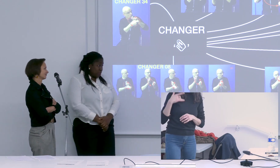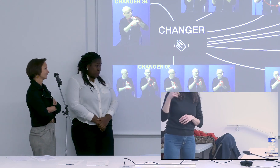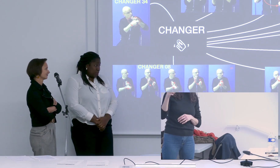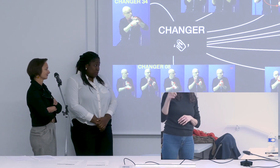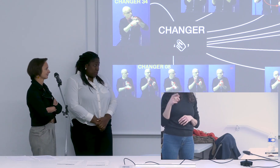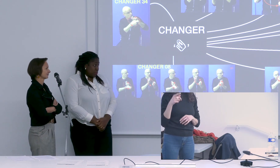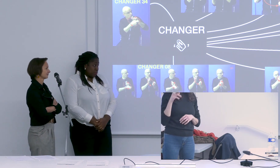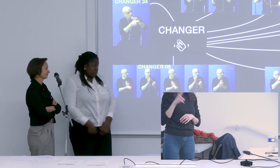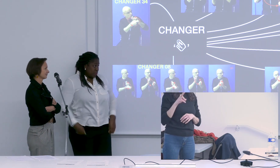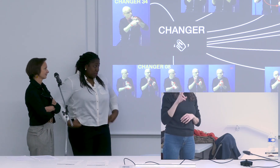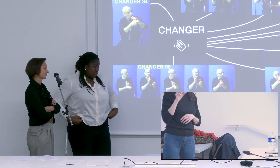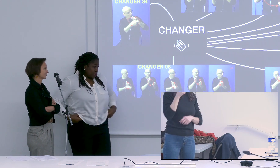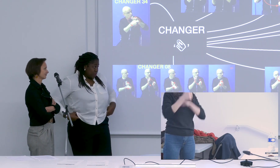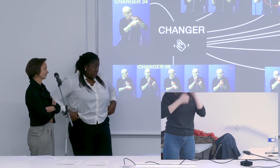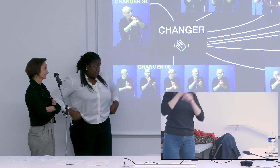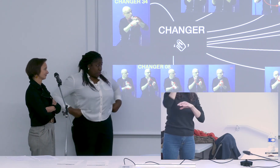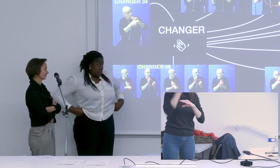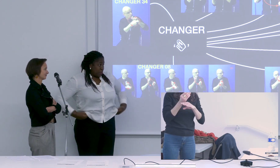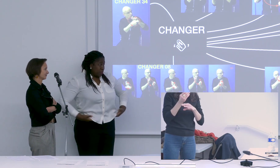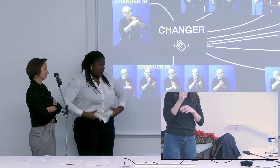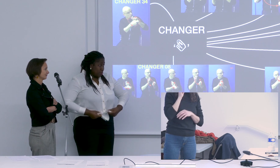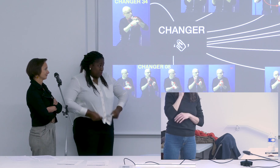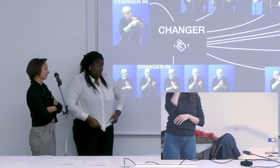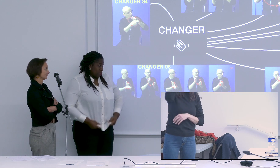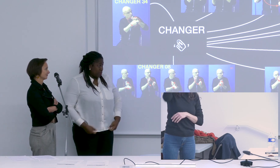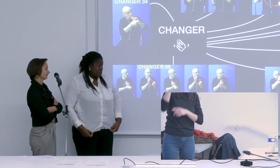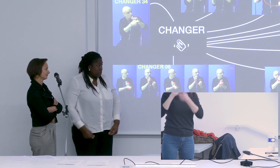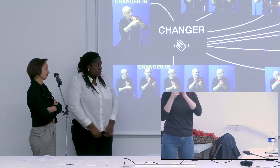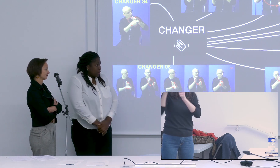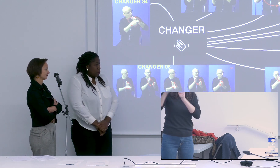merci pour ces réflexions approfondies et très intéressantes